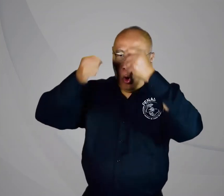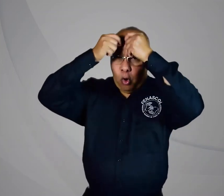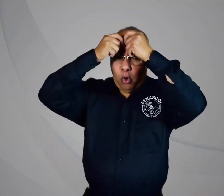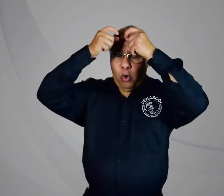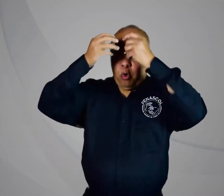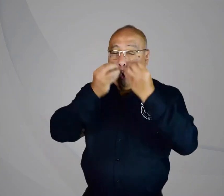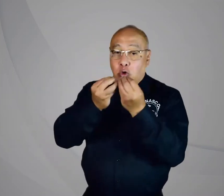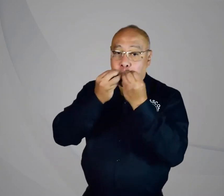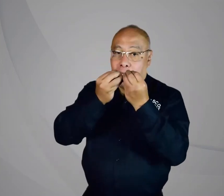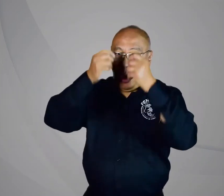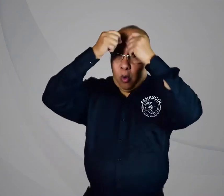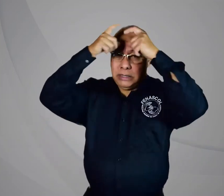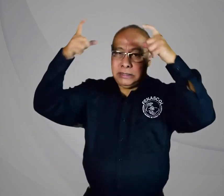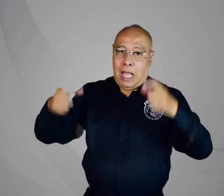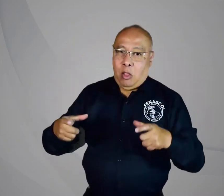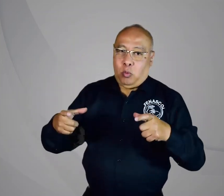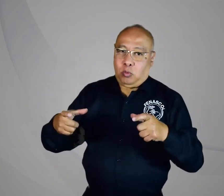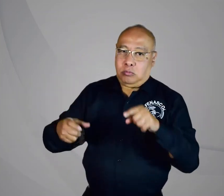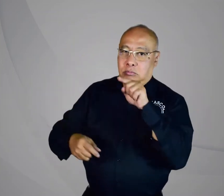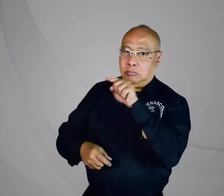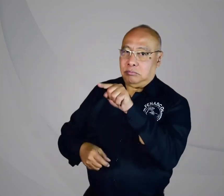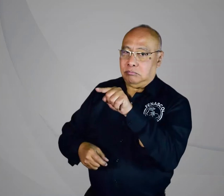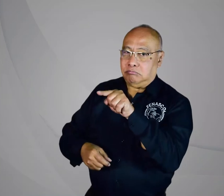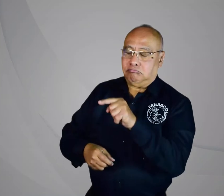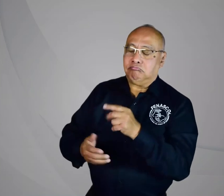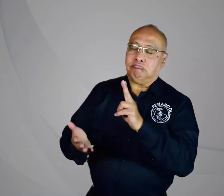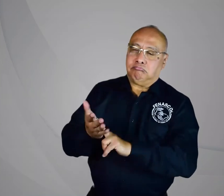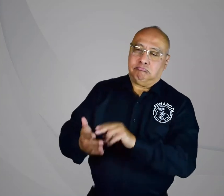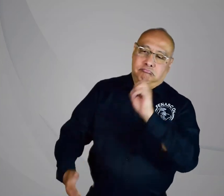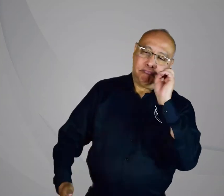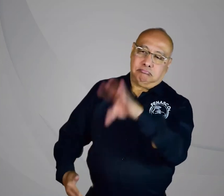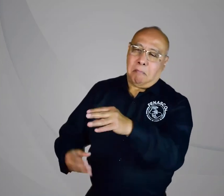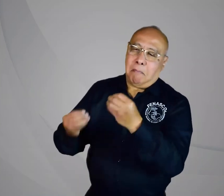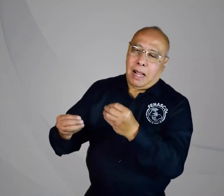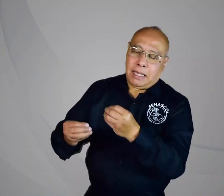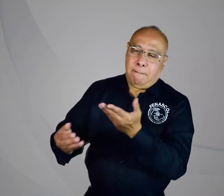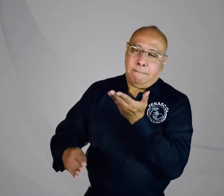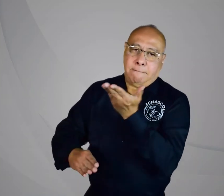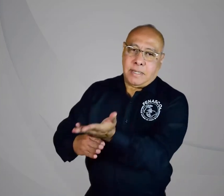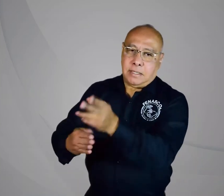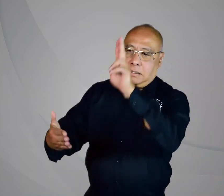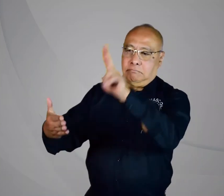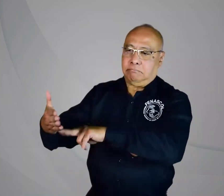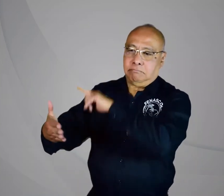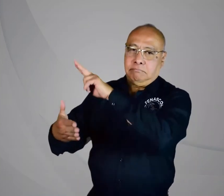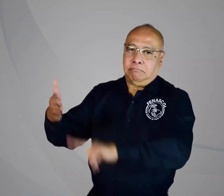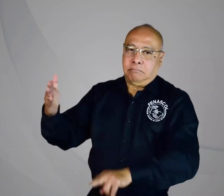nosotros enviamos un comunicado al Consejo de Estado indicando que queríamos que se invalidara esta resolución.